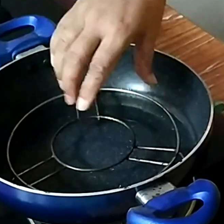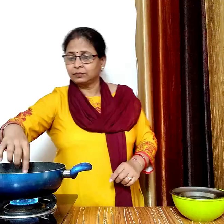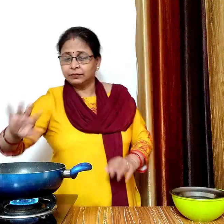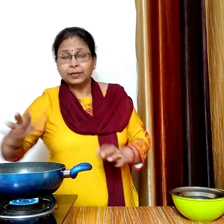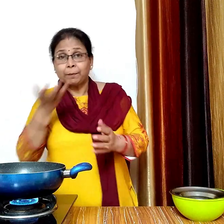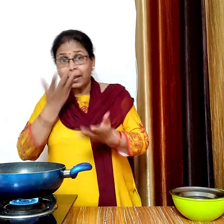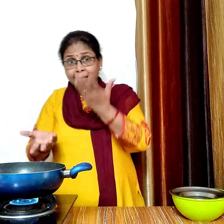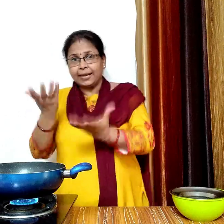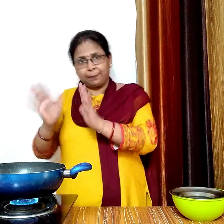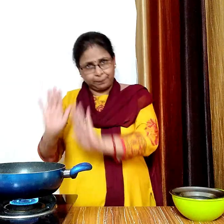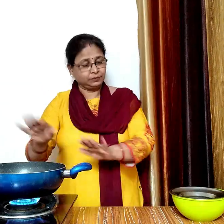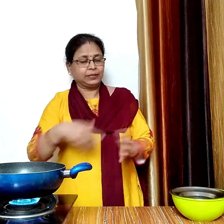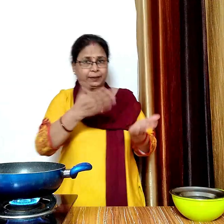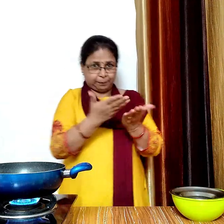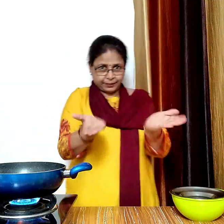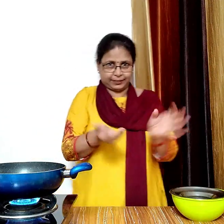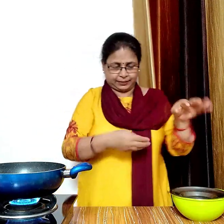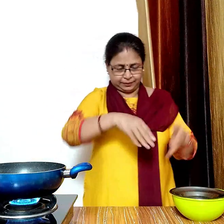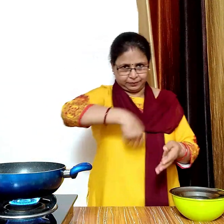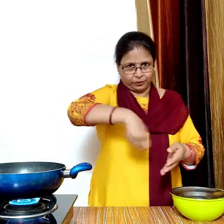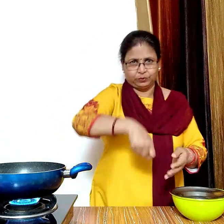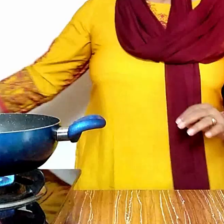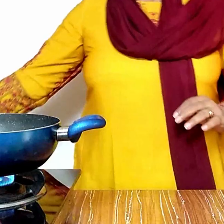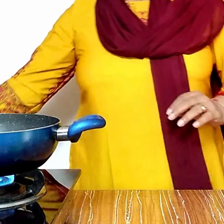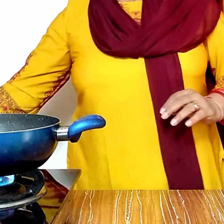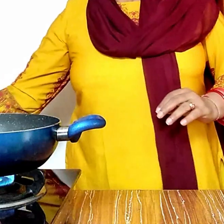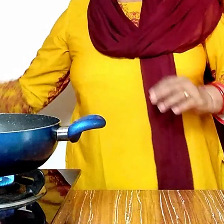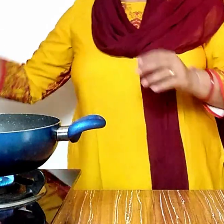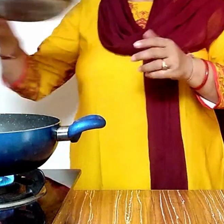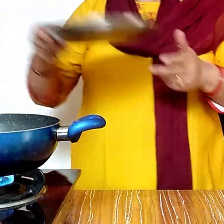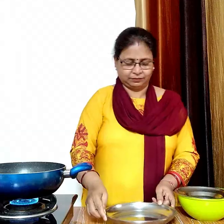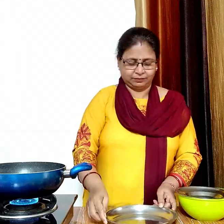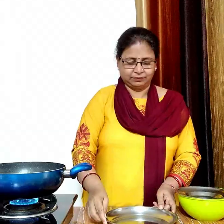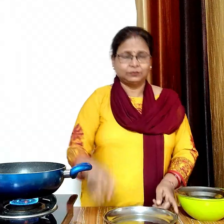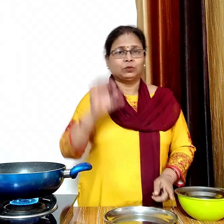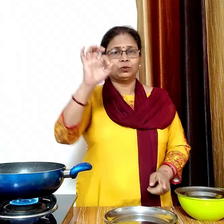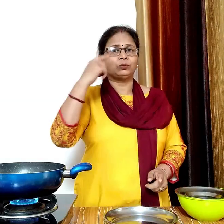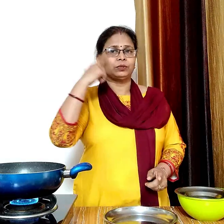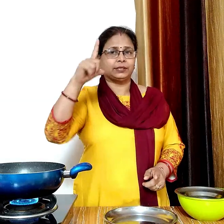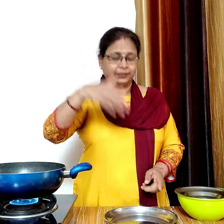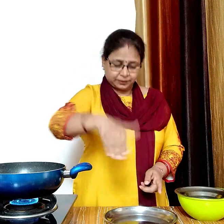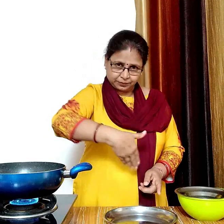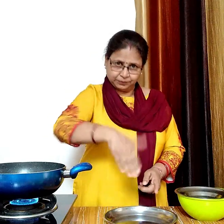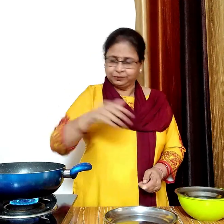पानी को अच्छे से उबलने देंगे अब एक प्लेट लेंगे और उसे ओईल से ग्रीस कर लेंगे